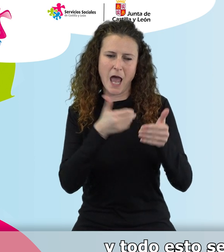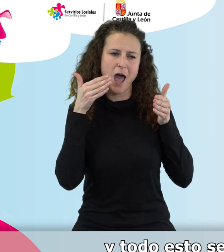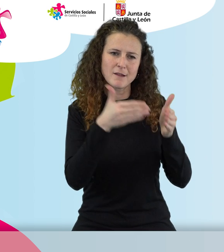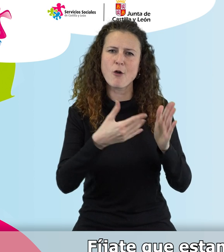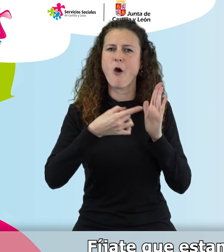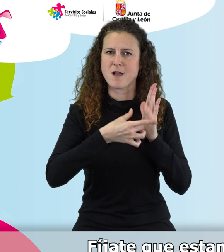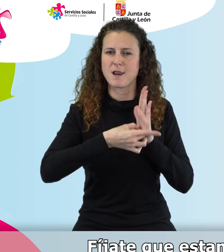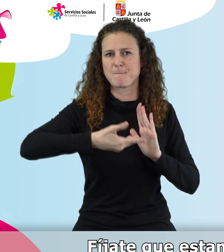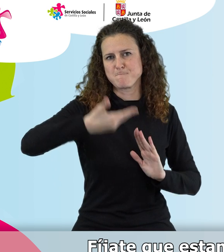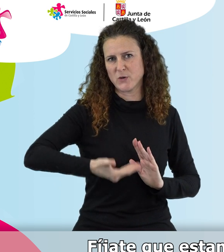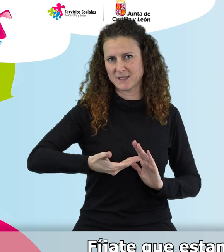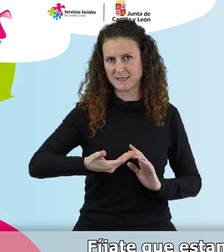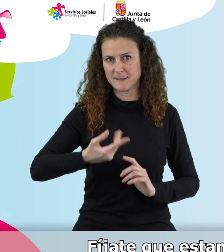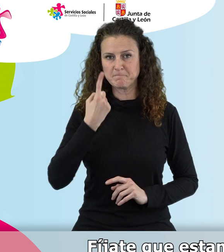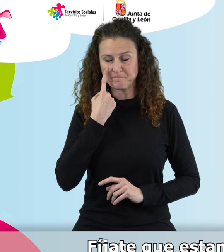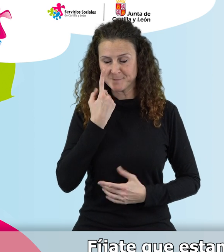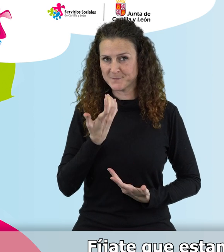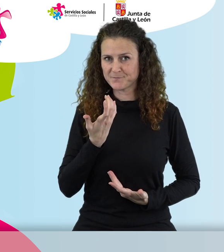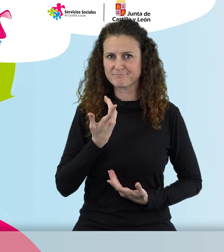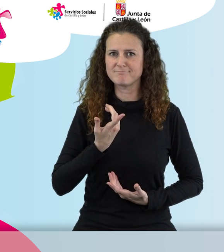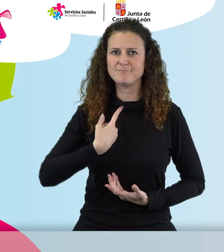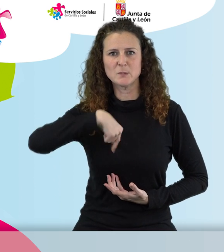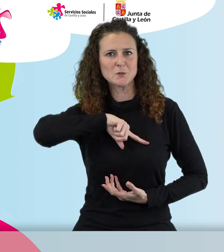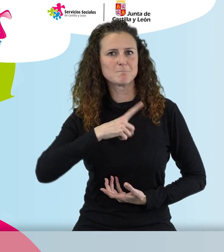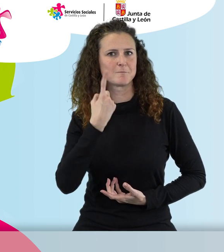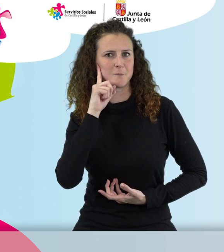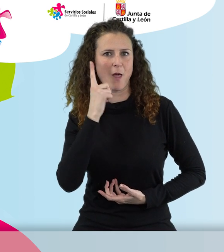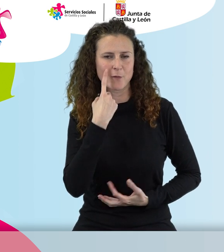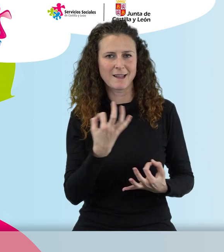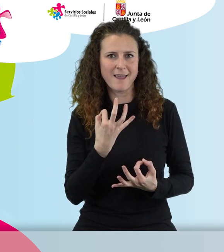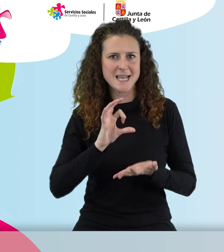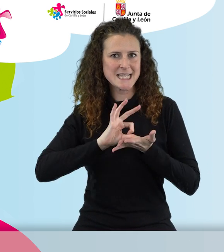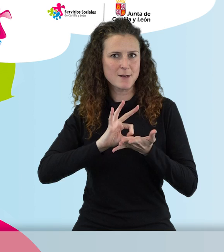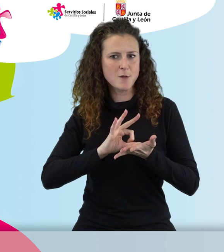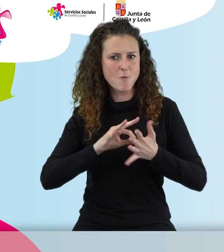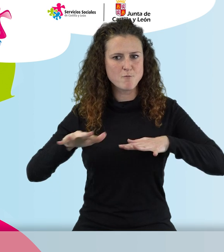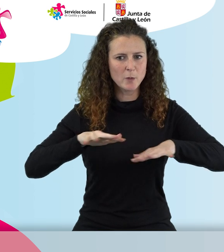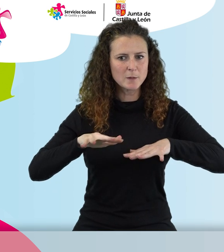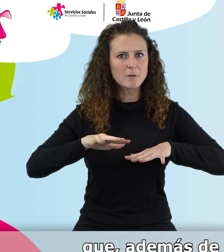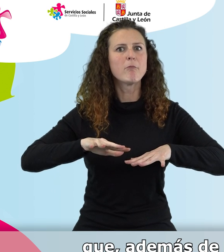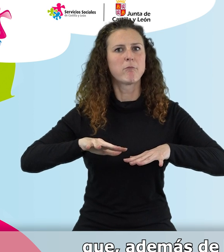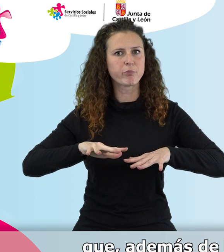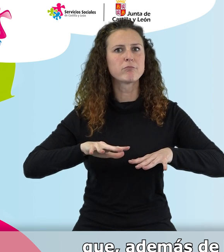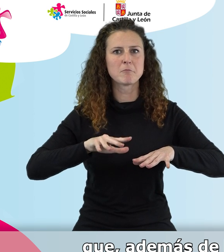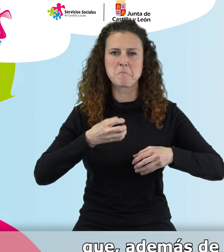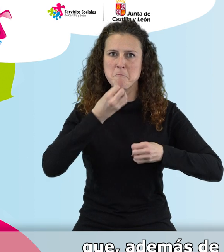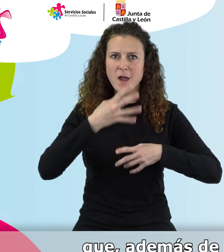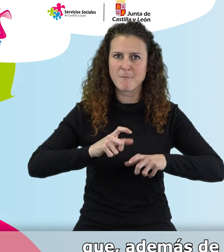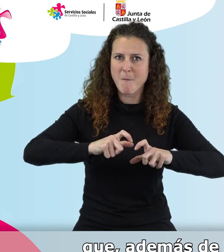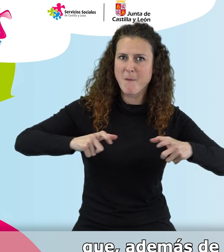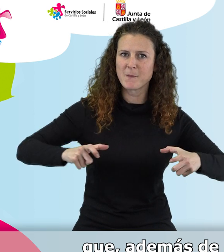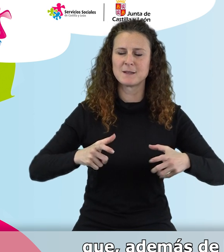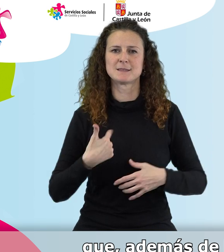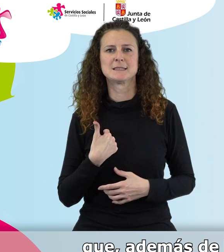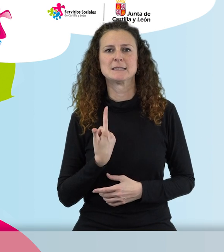calidad. Fíjate que estamos viendo una alta aceptación de estos servicios proactivos. Hay que tener en cuenta también que, además de la atención a la